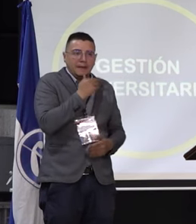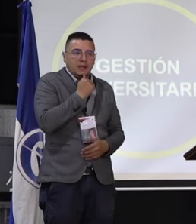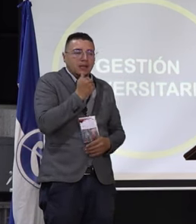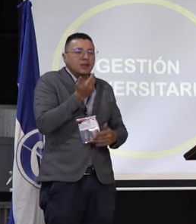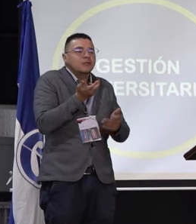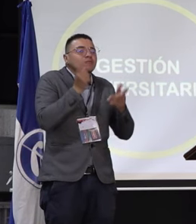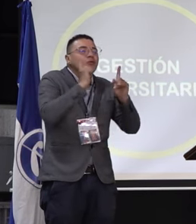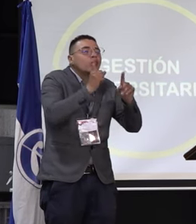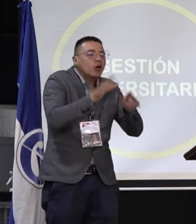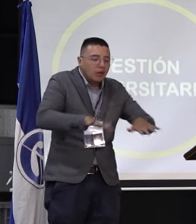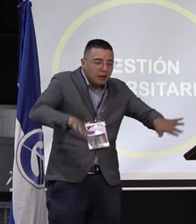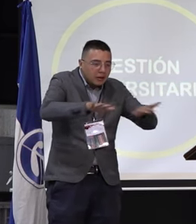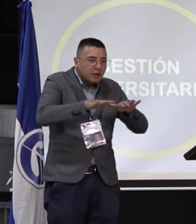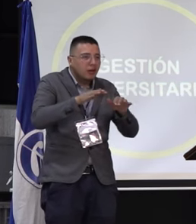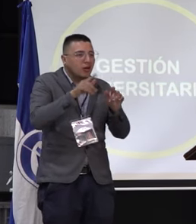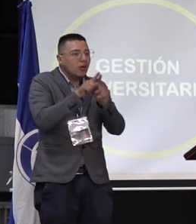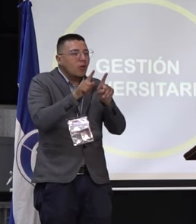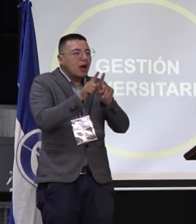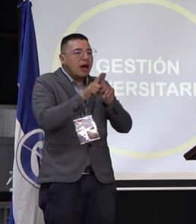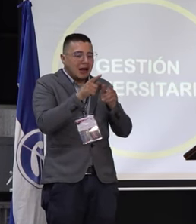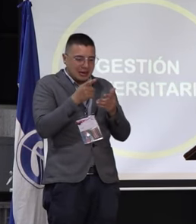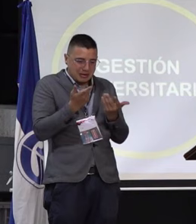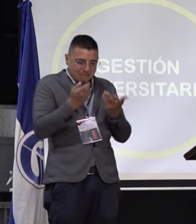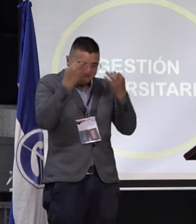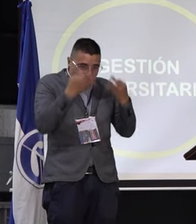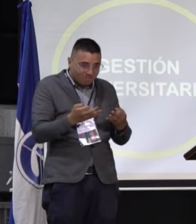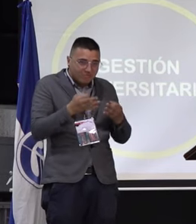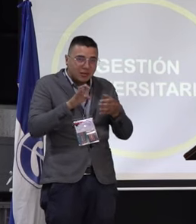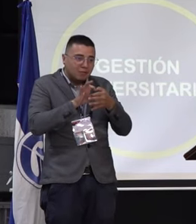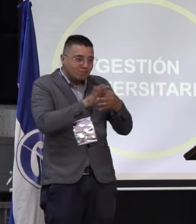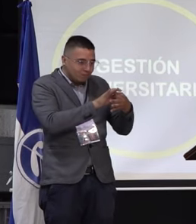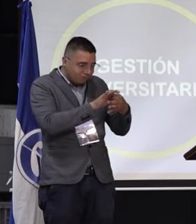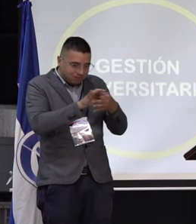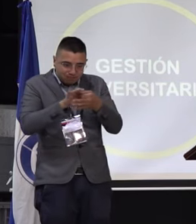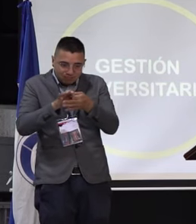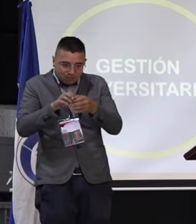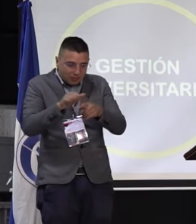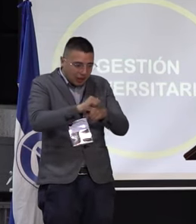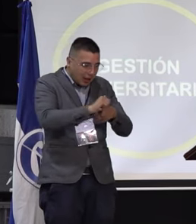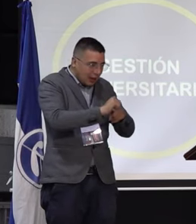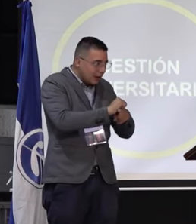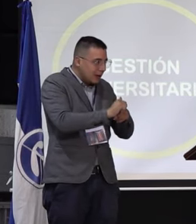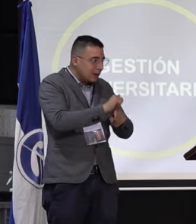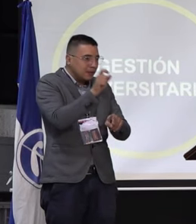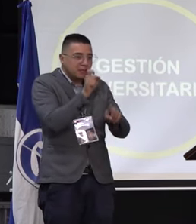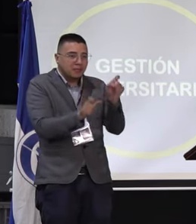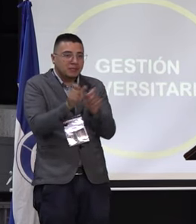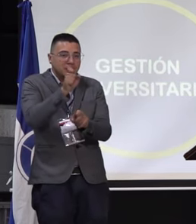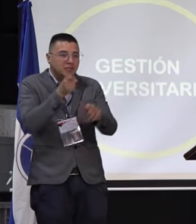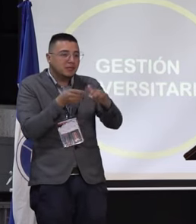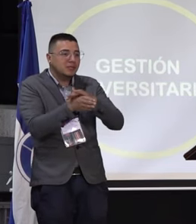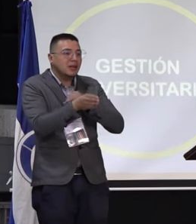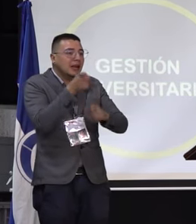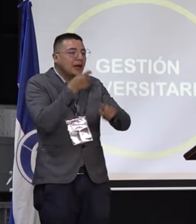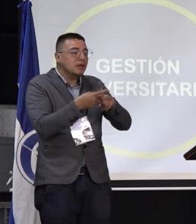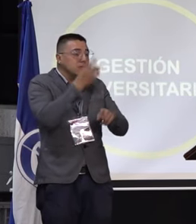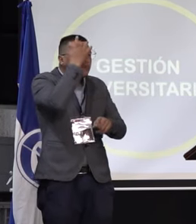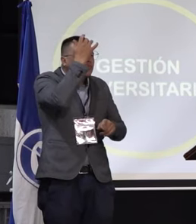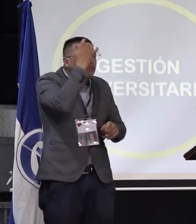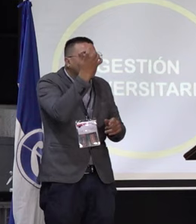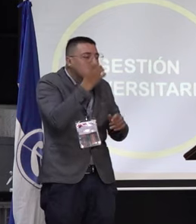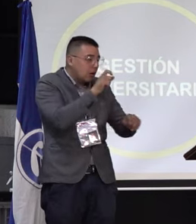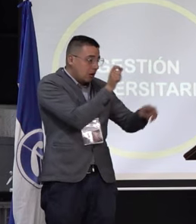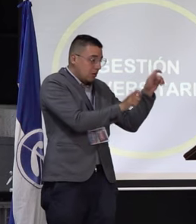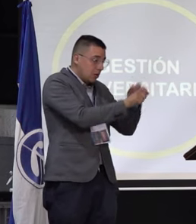porque no hay un escenario o no hay un eje articulado realmente de lo que es el ejercicio de los egresados. ¿Por qué? Pues porque los egresados